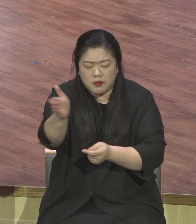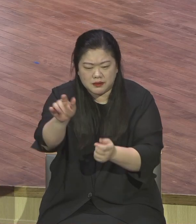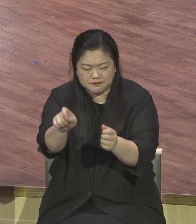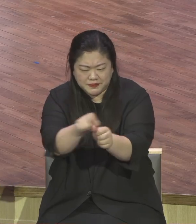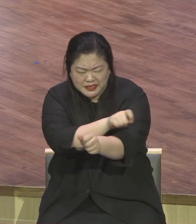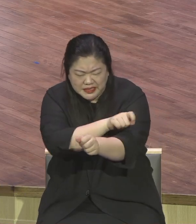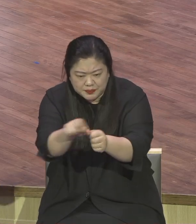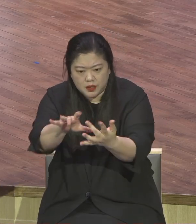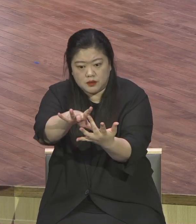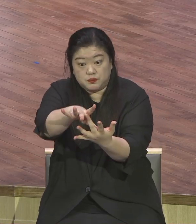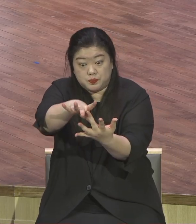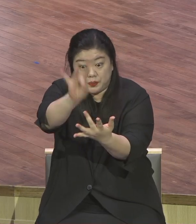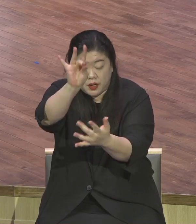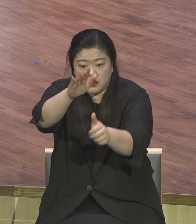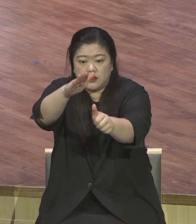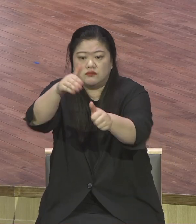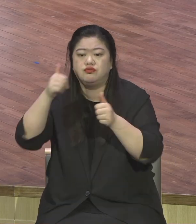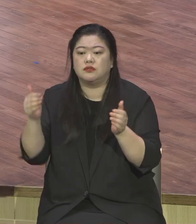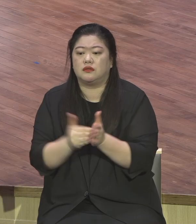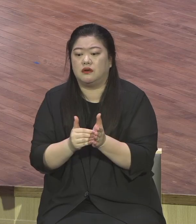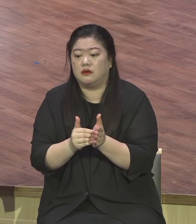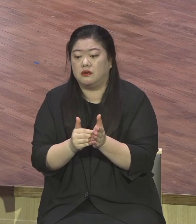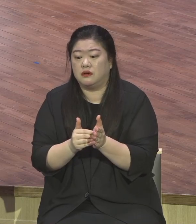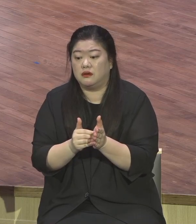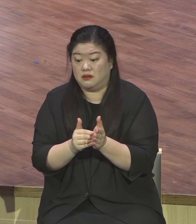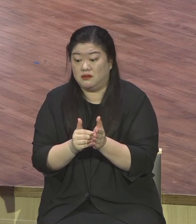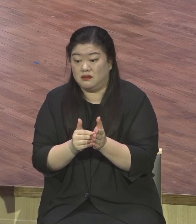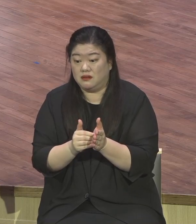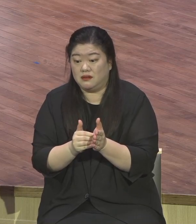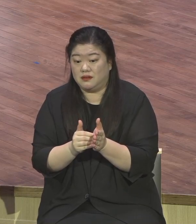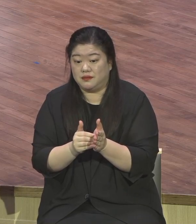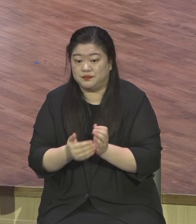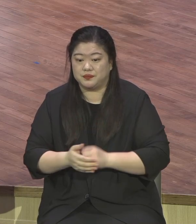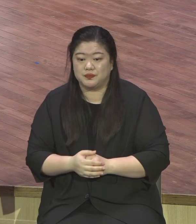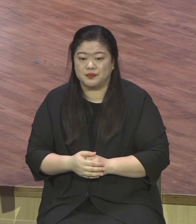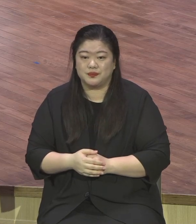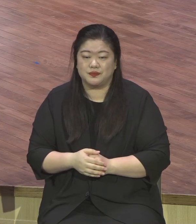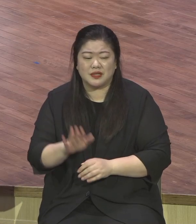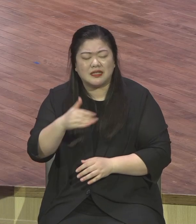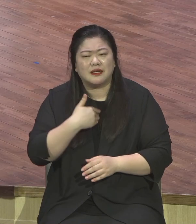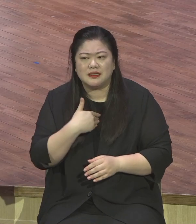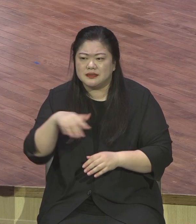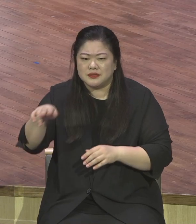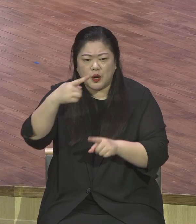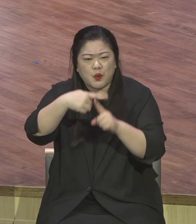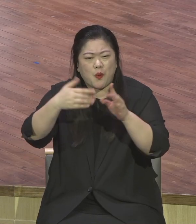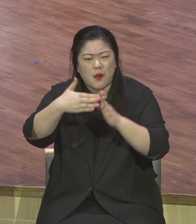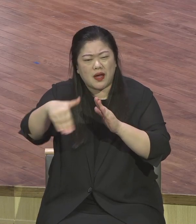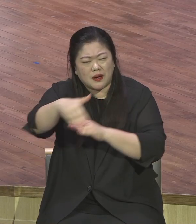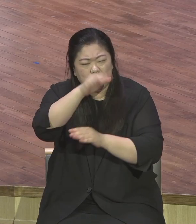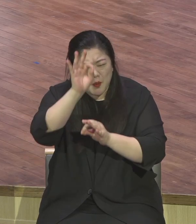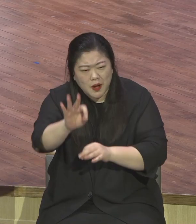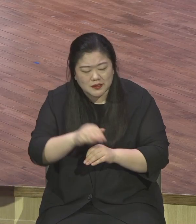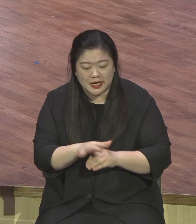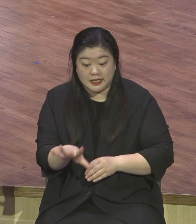깊이 비춰 그래서 신앙생활하는 거 보면 3년 4년 5년 다 황 뜨거워요 그 이후부터는